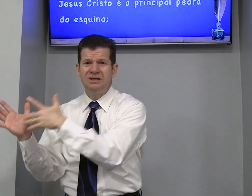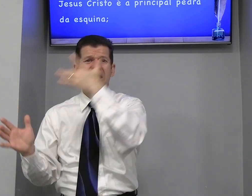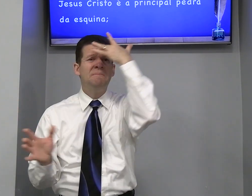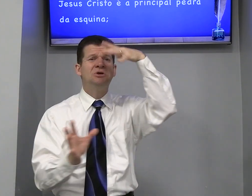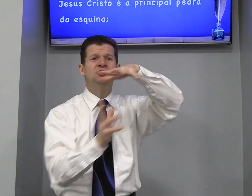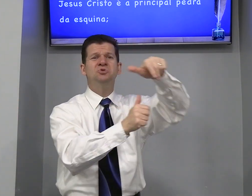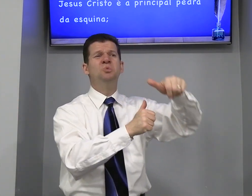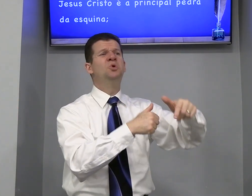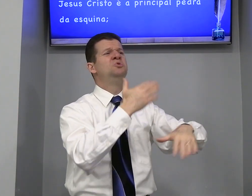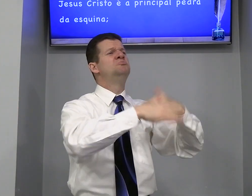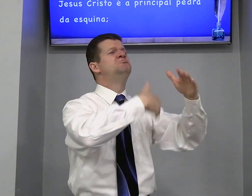Eu sou do mundo